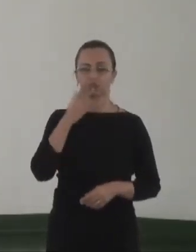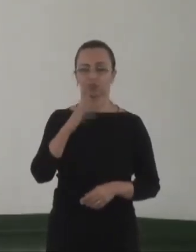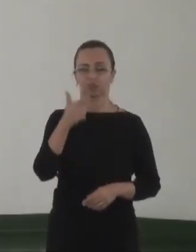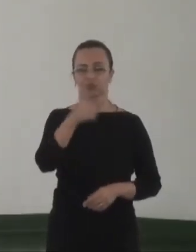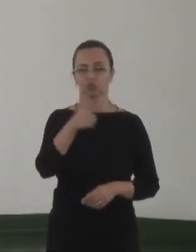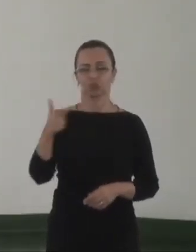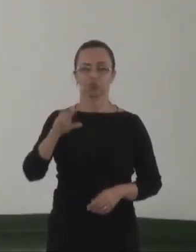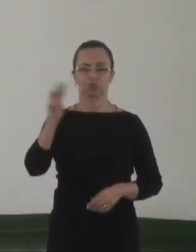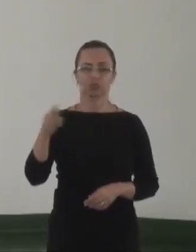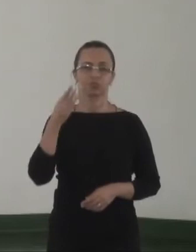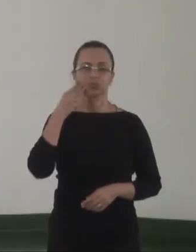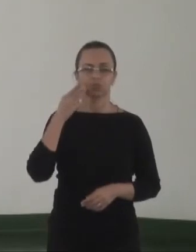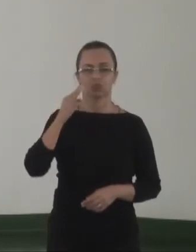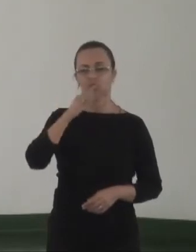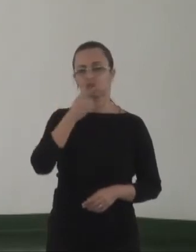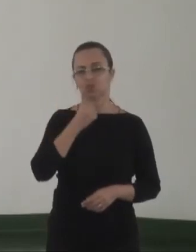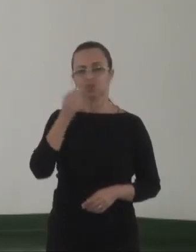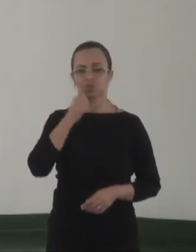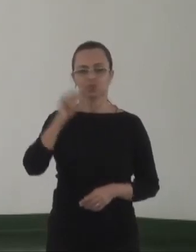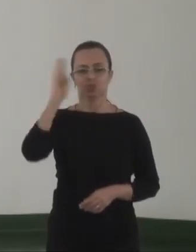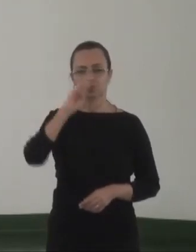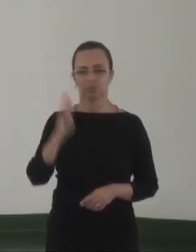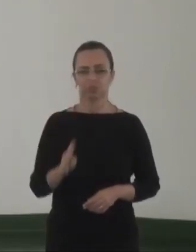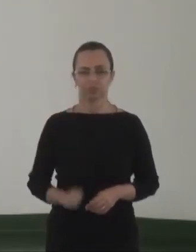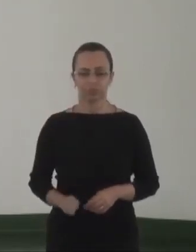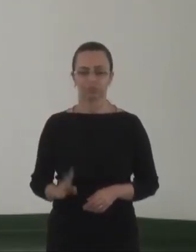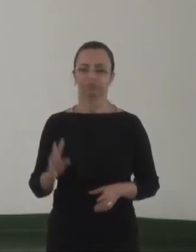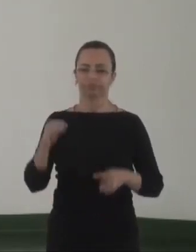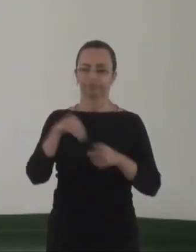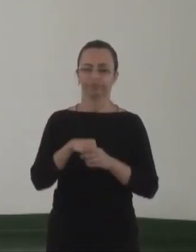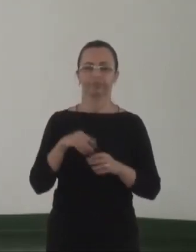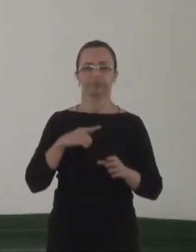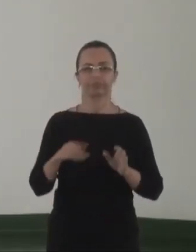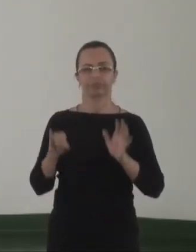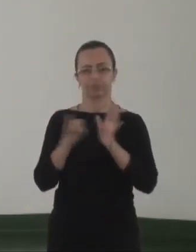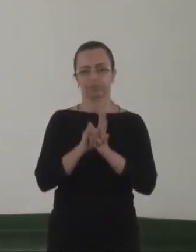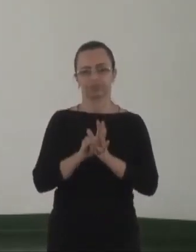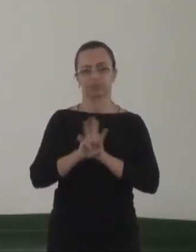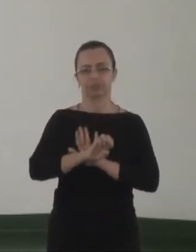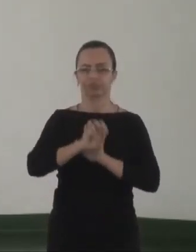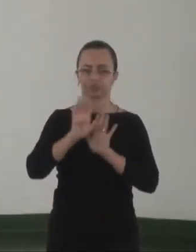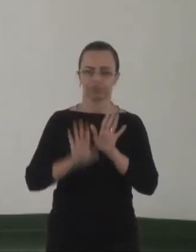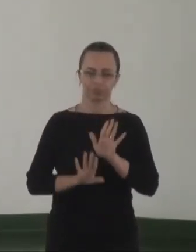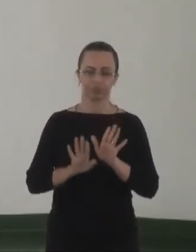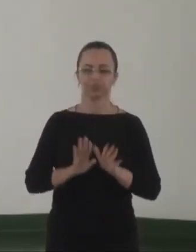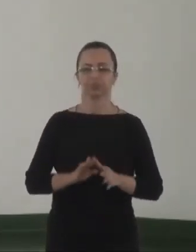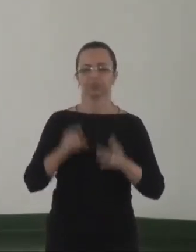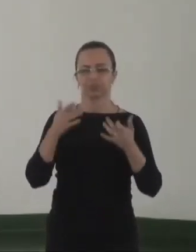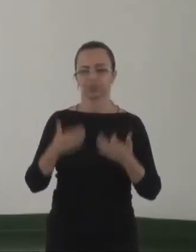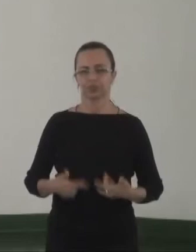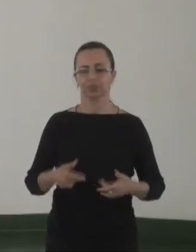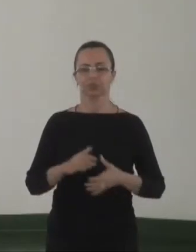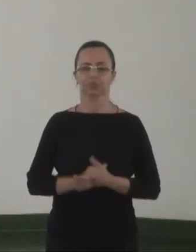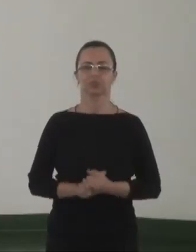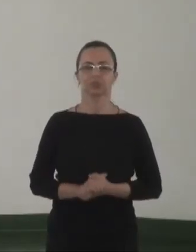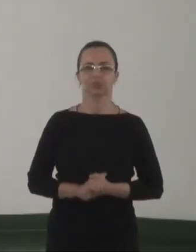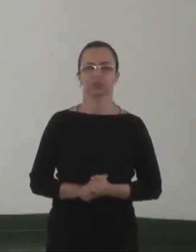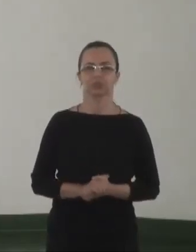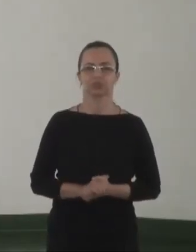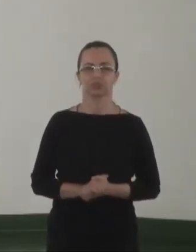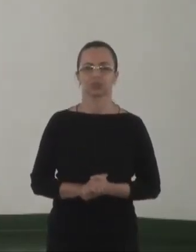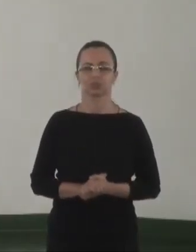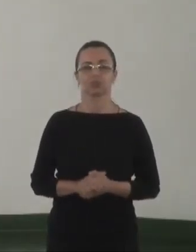22 milhões de brasileiras e brasileiros que se identificam com essas orientações sexuais e identidades de gênero.